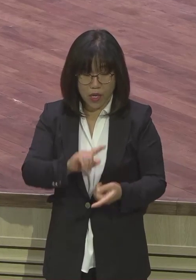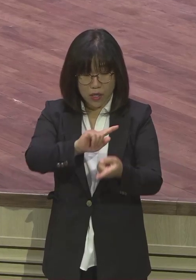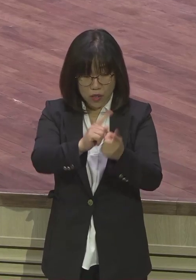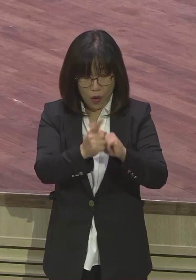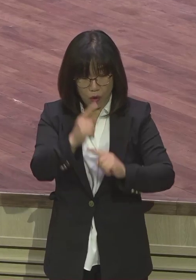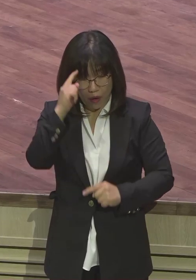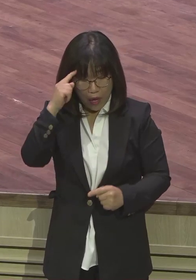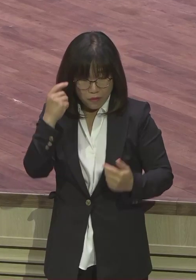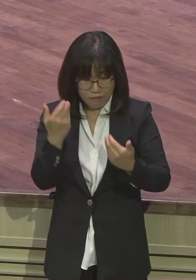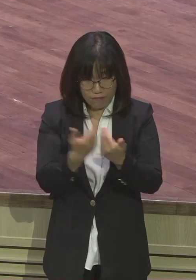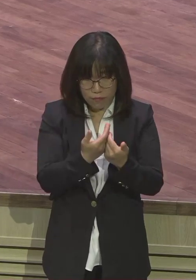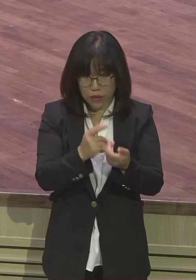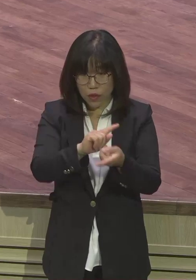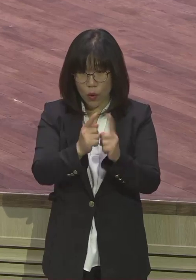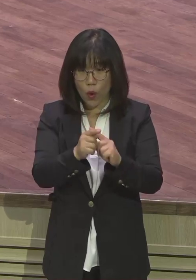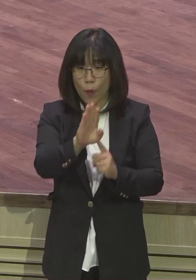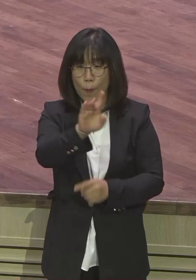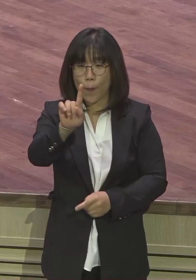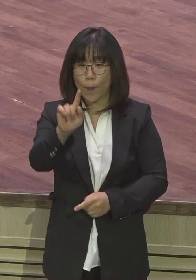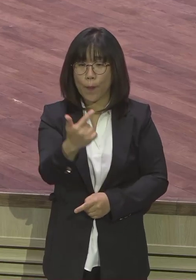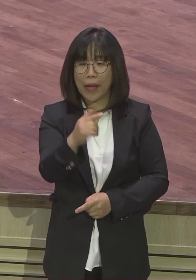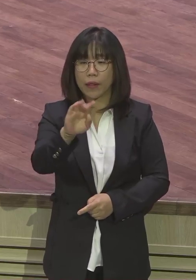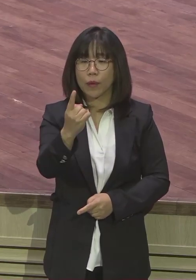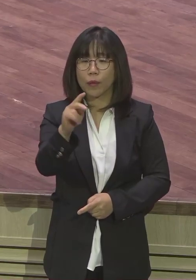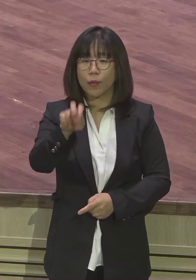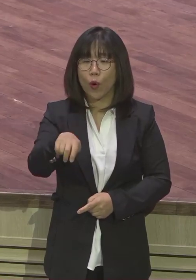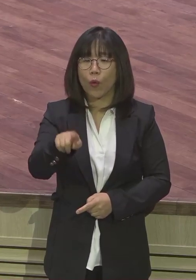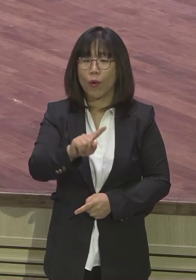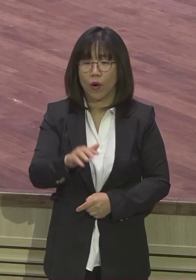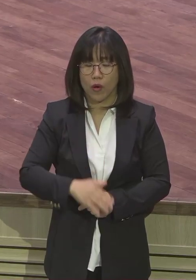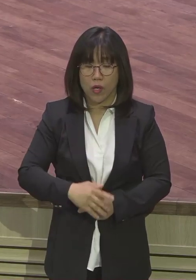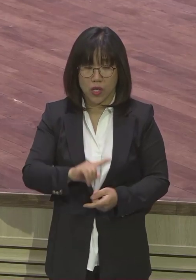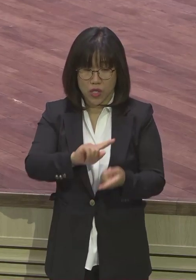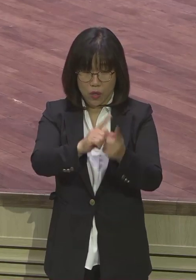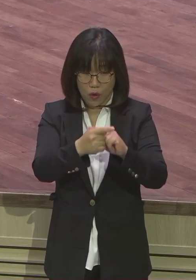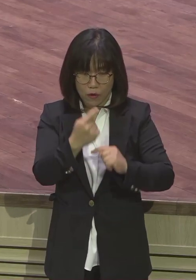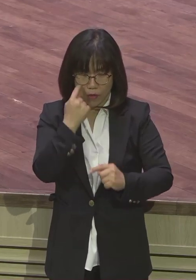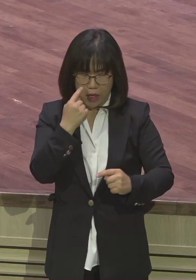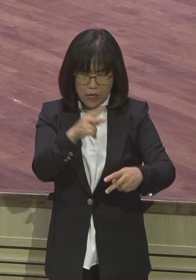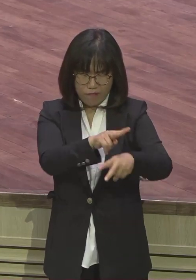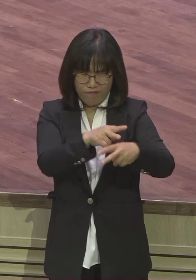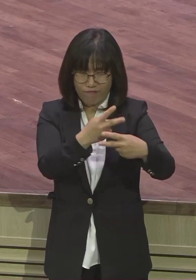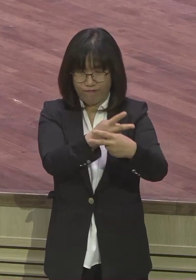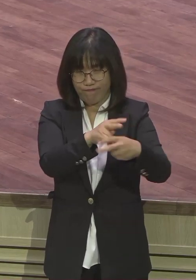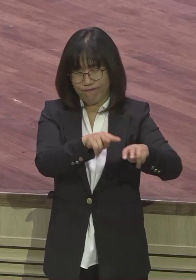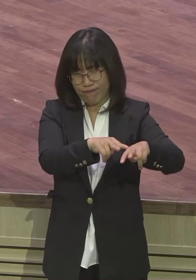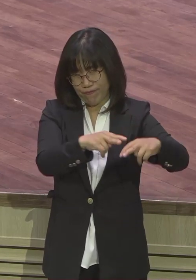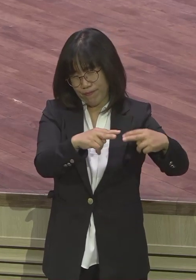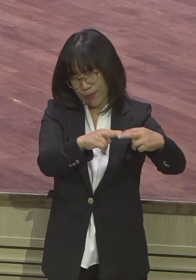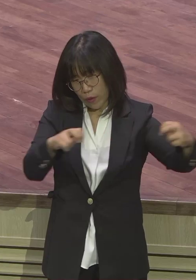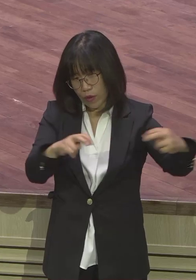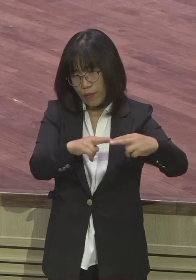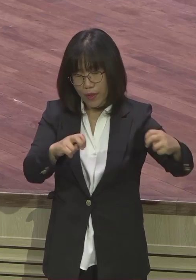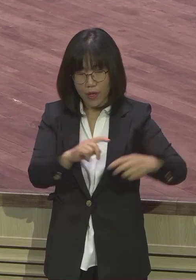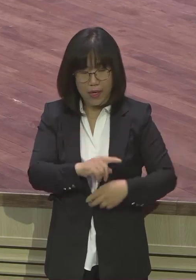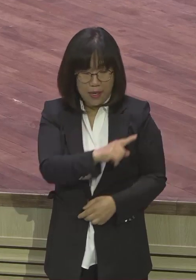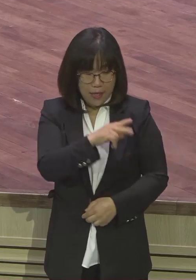반목이 뭐예요 반목. 서로 미워하는 겁니다. 서로 서로 서로 시기하고 미워하는 게